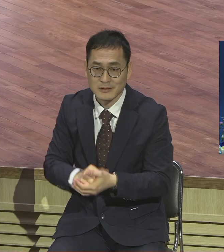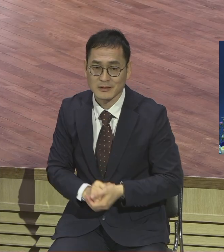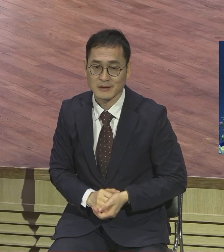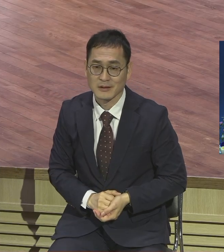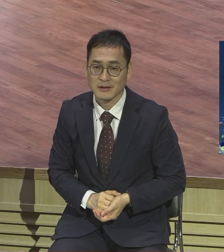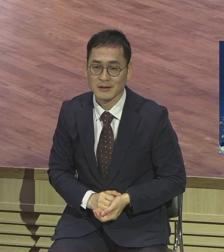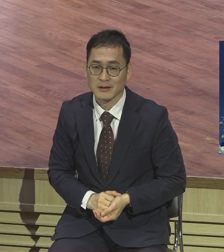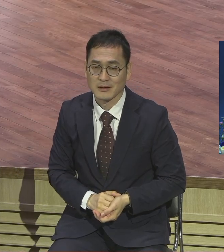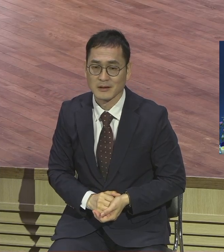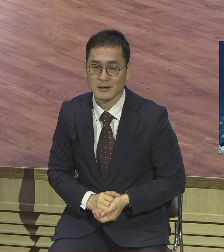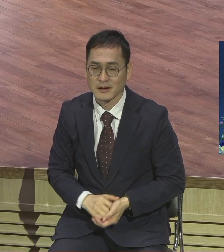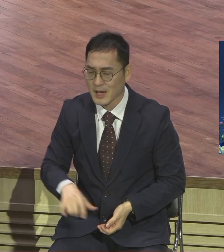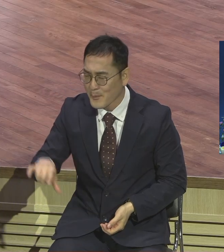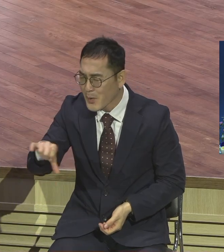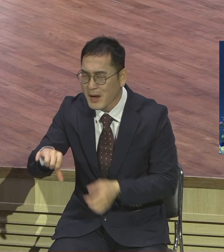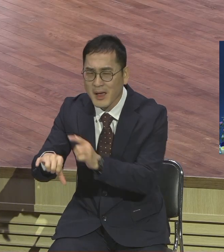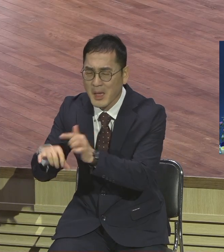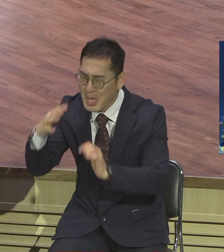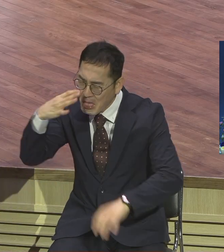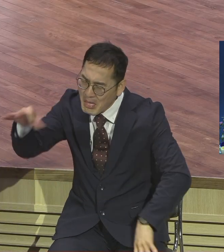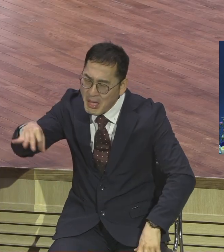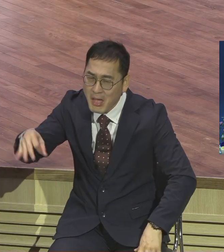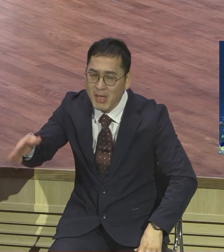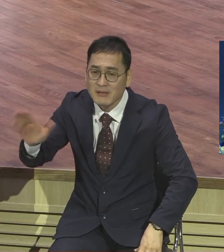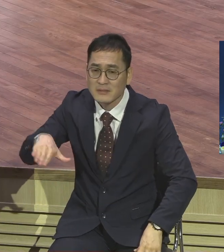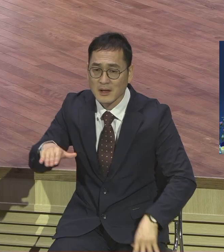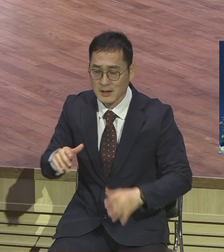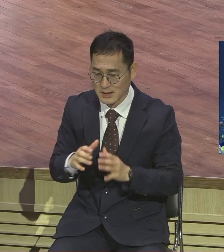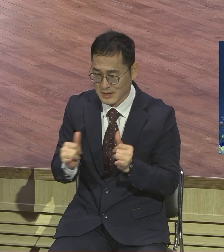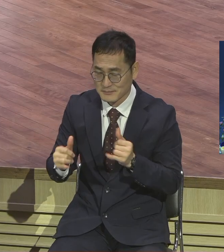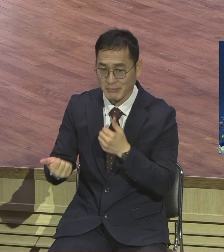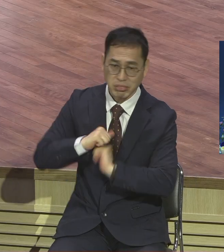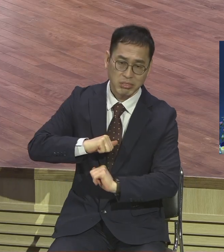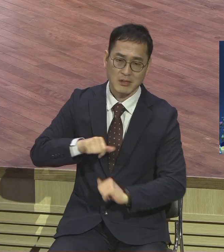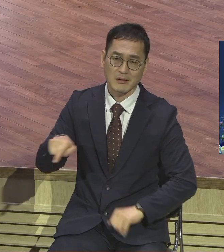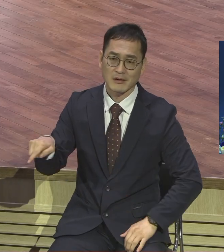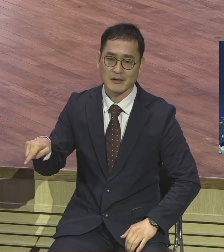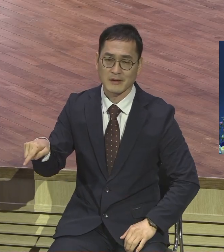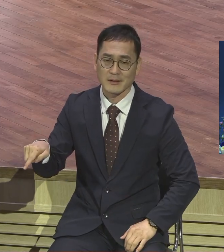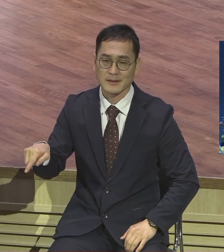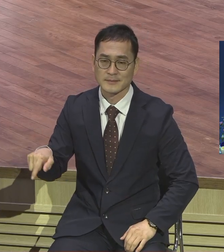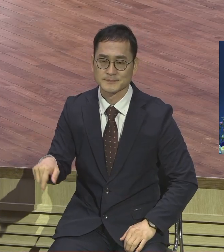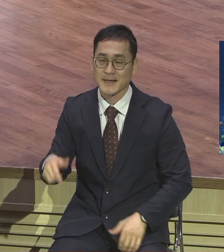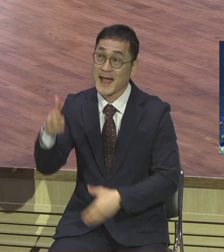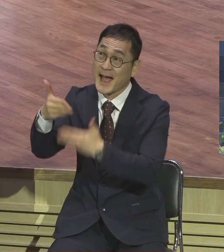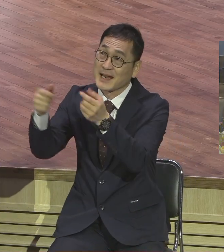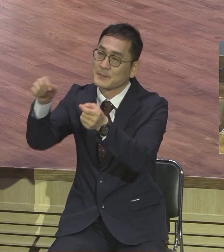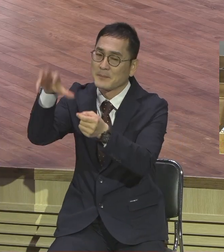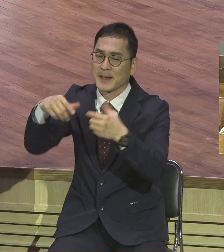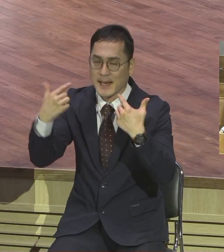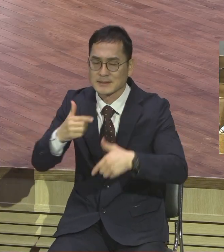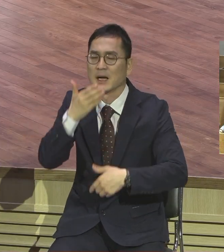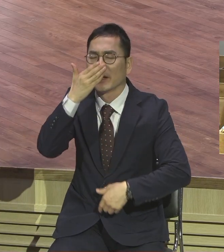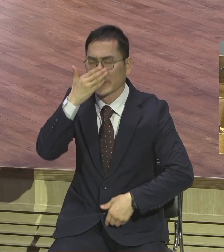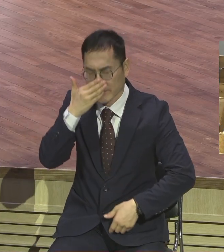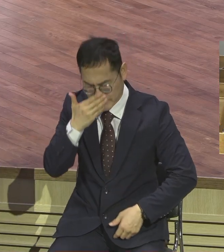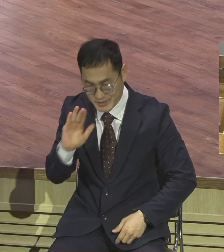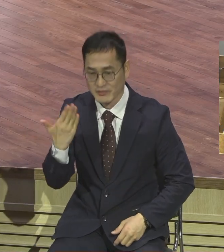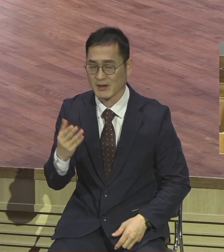장조주 하나님 앞에 언제나 영적으로 겸손해야 돼요. 겸손해야 돼요.